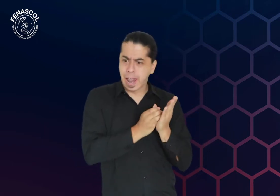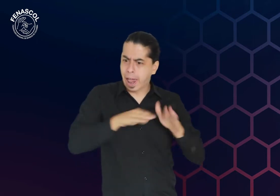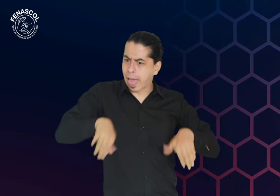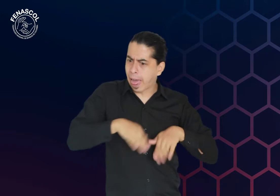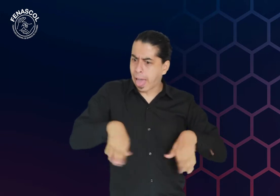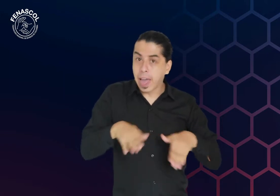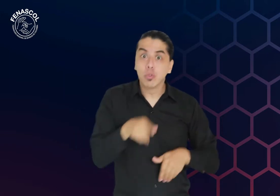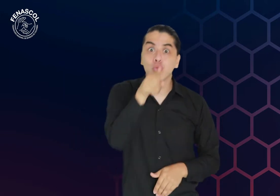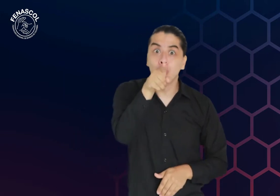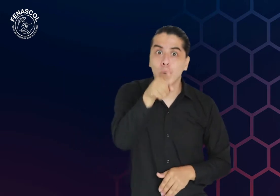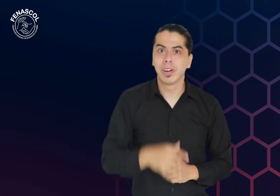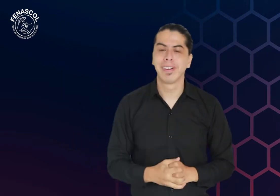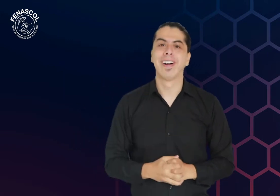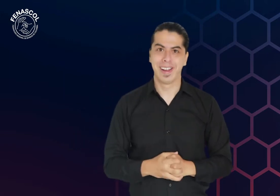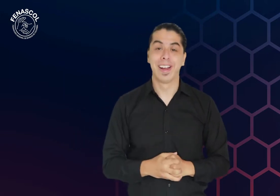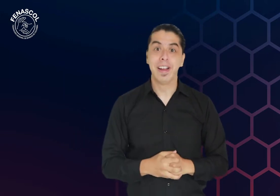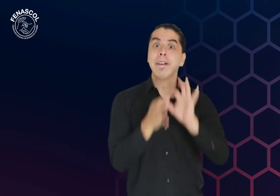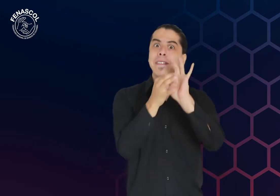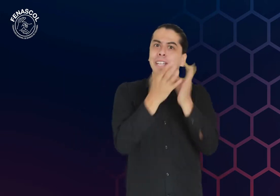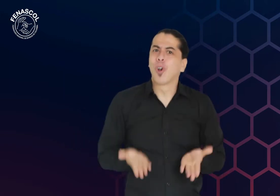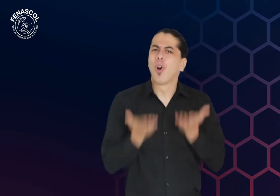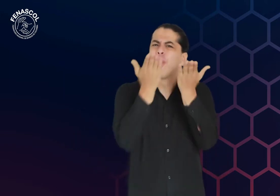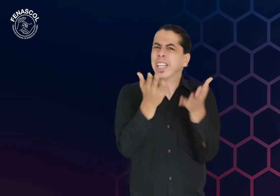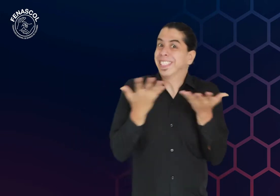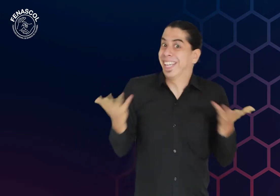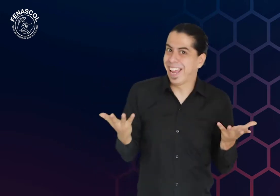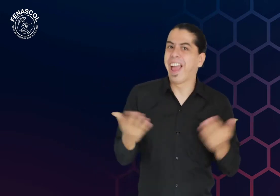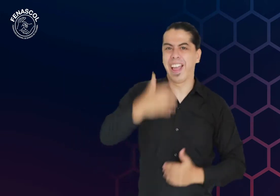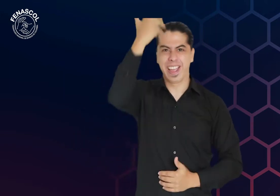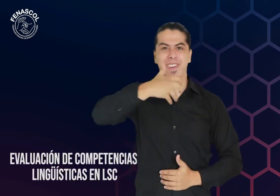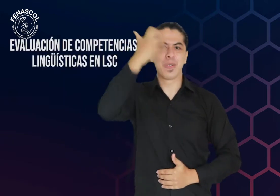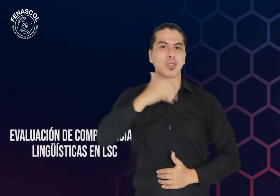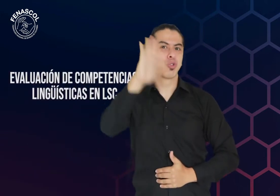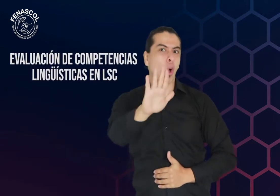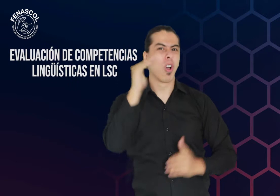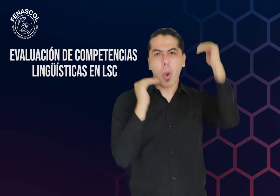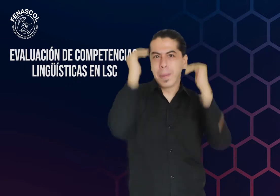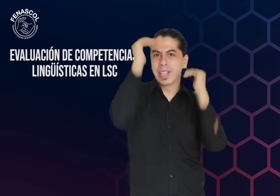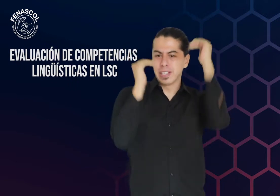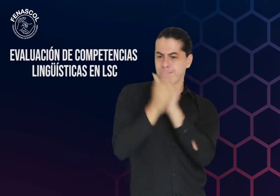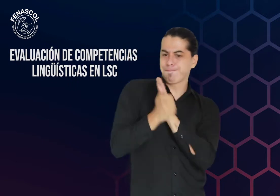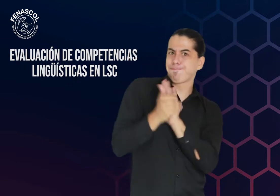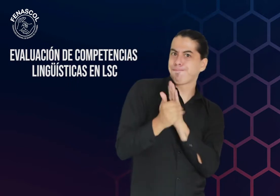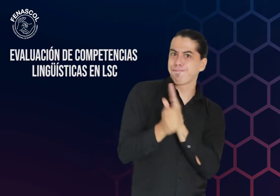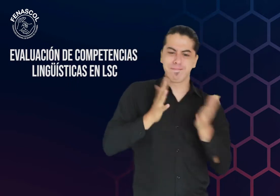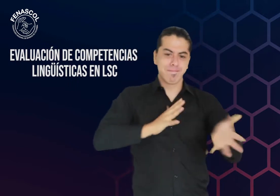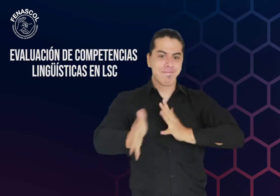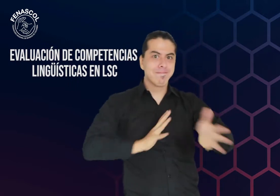ofrecemos la oportunidad de presentarte a la evaluación de competencias lingüísticas en lengua de señas colombiana.